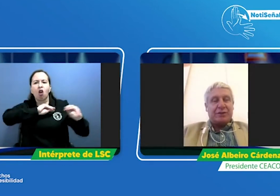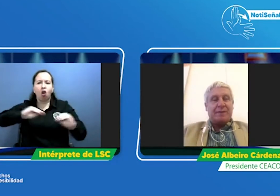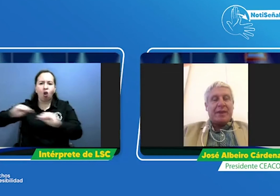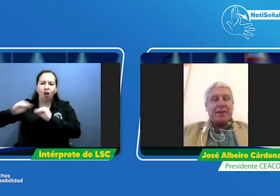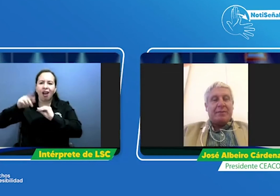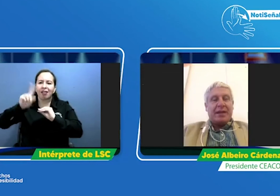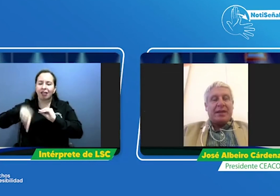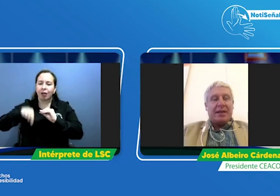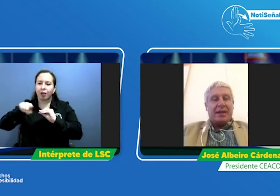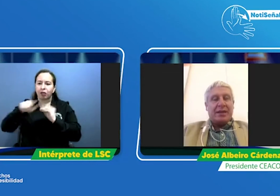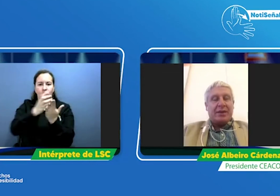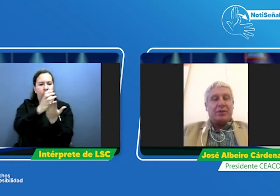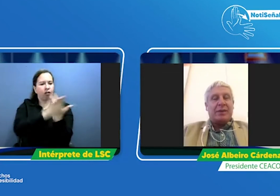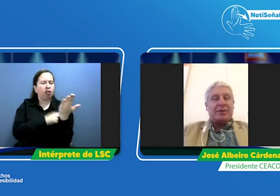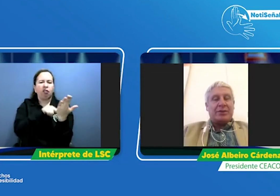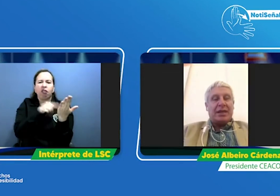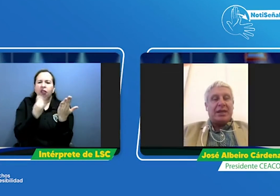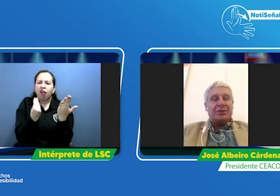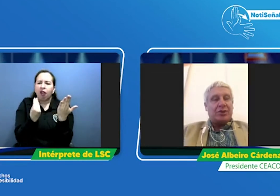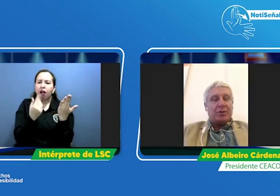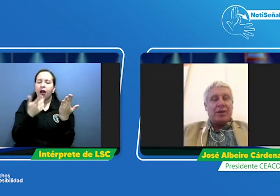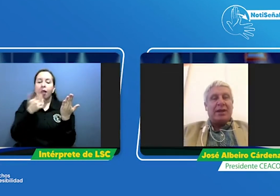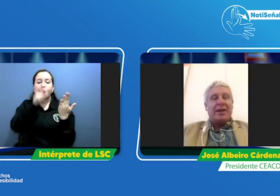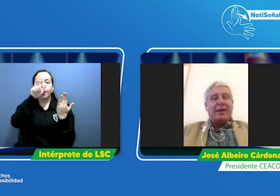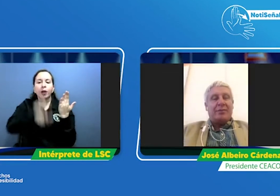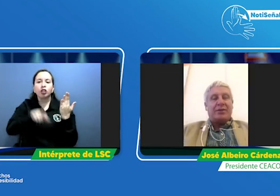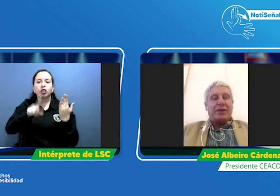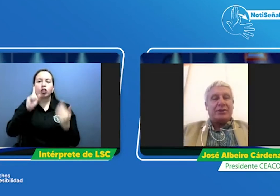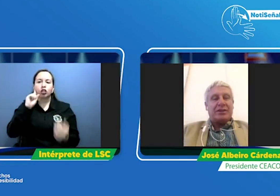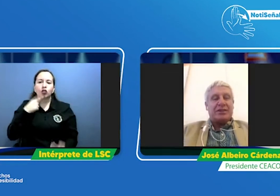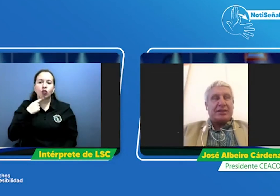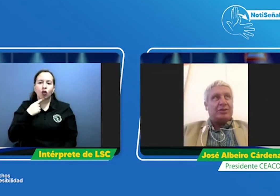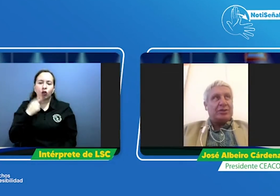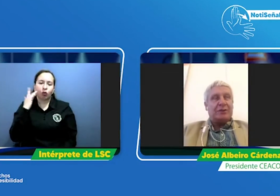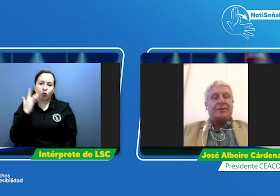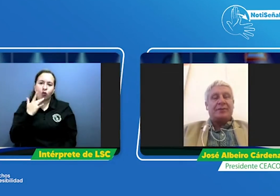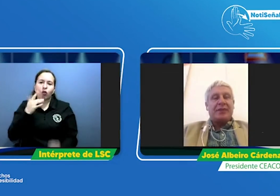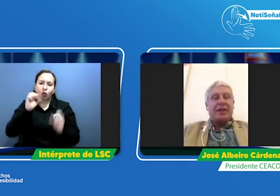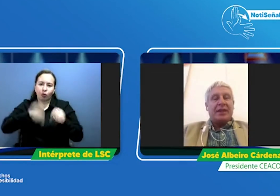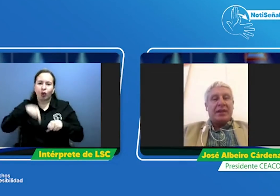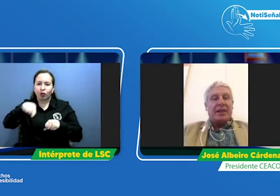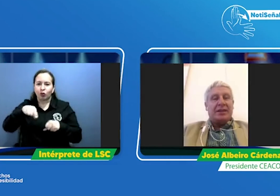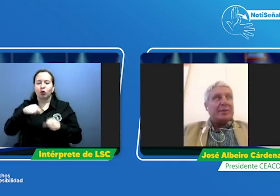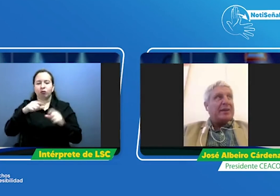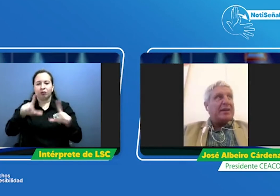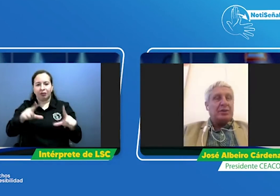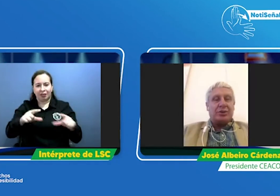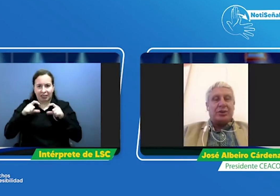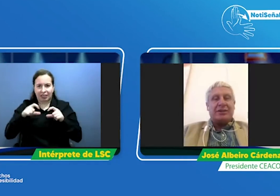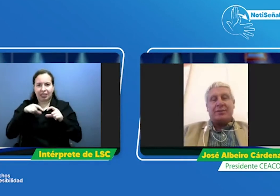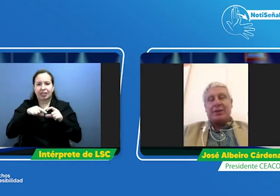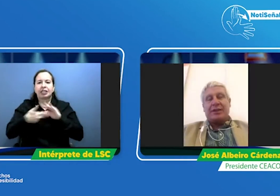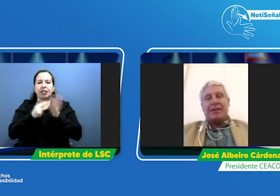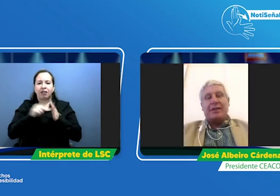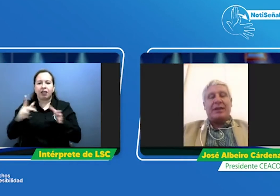para que una persona sordomuda pueda obtener su licencia de conducción el tema de inclusión es importante en el país